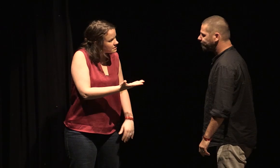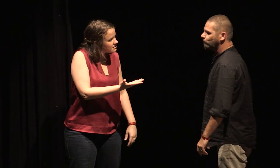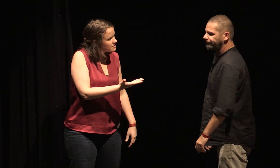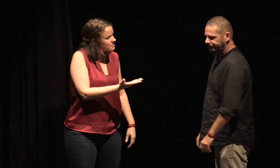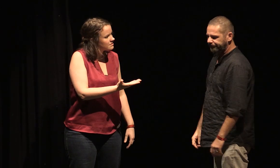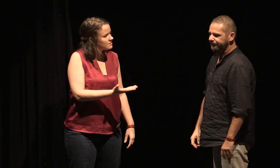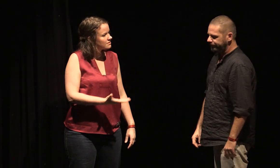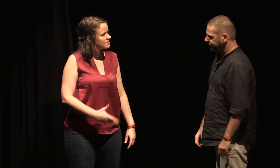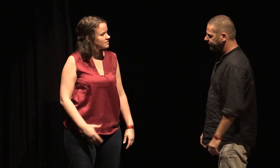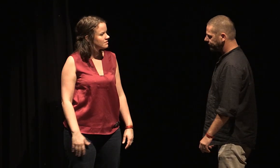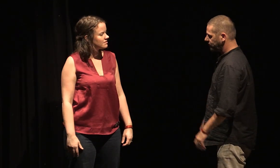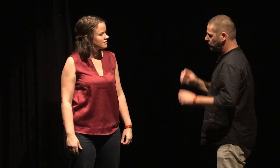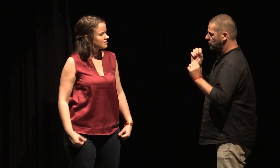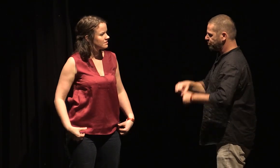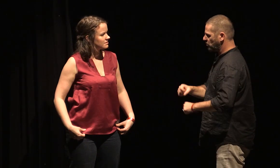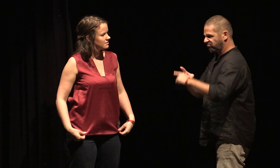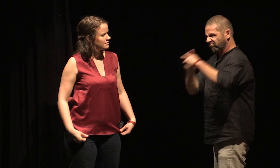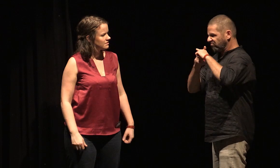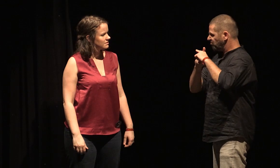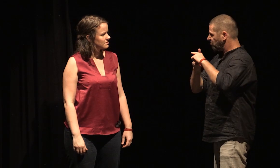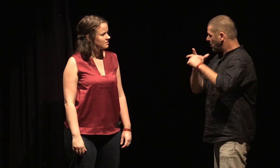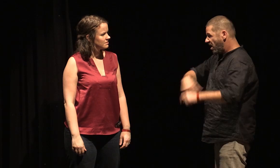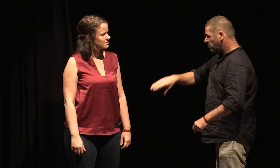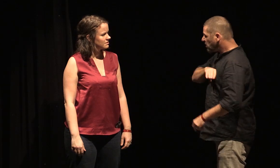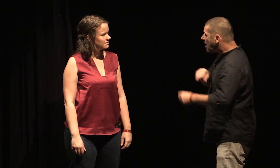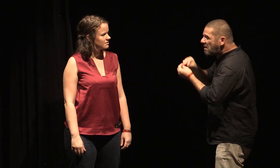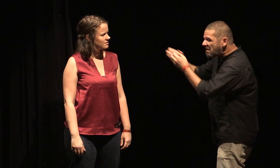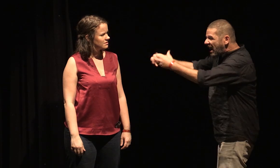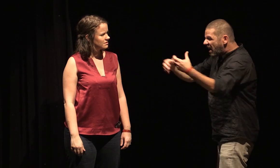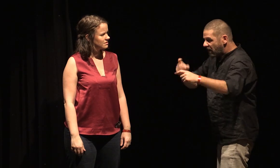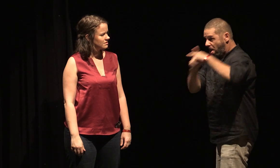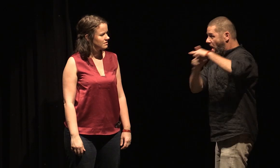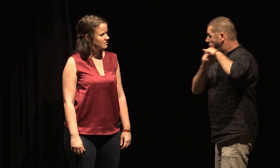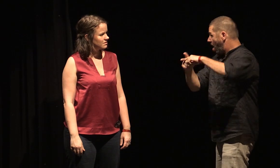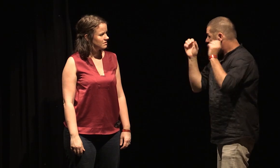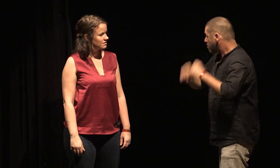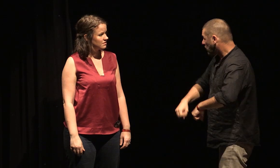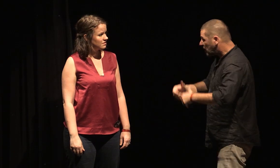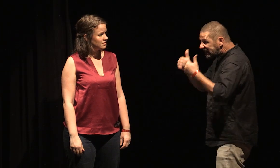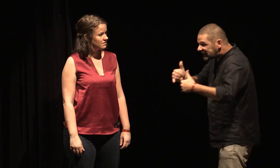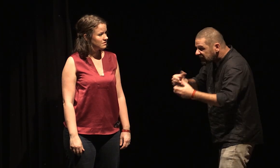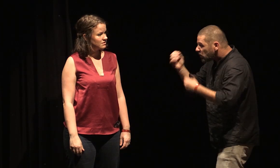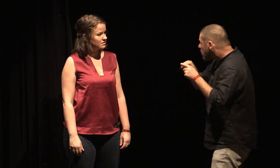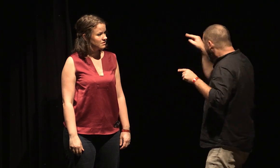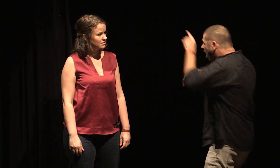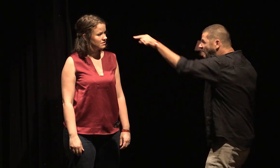Je peux être tenu pour responsable de n'importe quel incident dans le pays. Depuis le plateau du Golan jusqu'au canal de Suez. Qu'est-ce que tu risques?